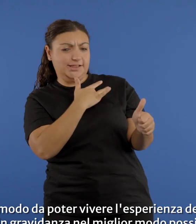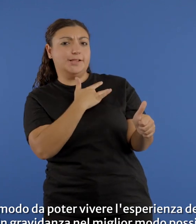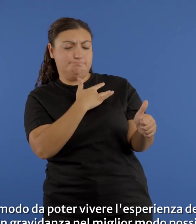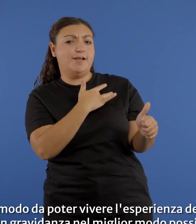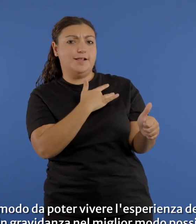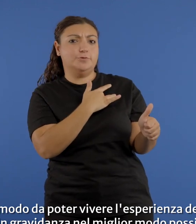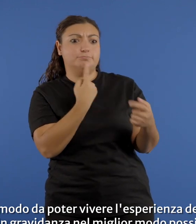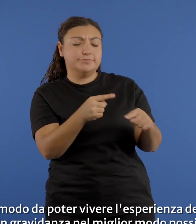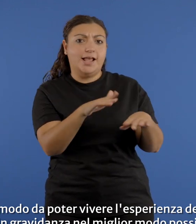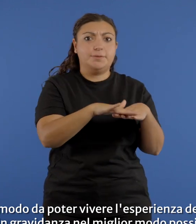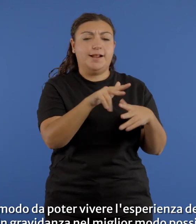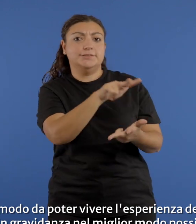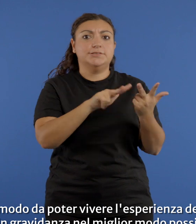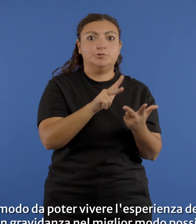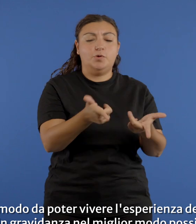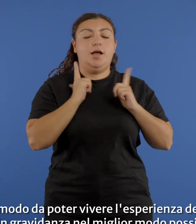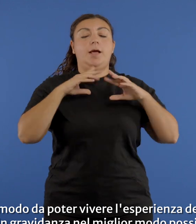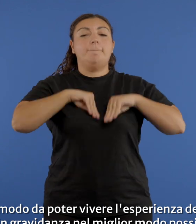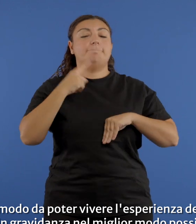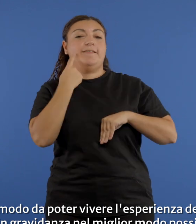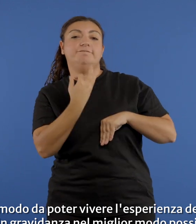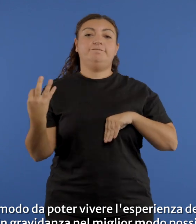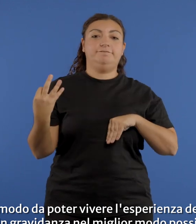poter vivere l'esperienza del sesso in gravidanza nel miglior modo possibile.